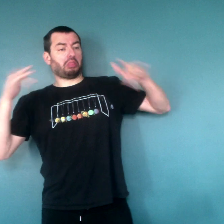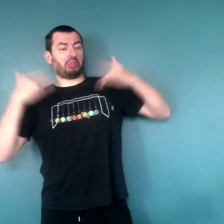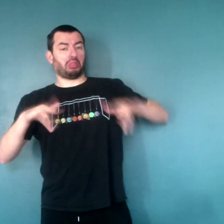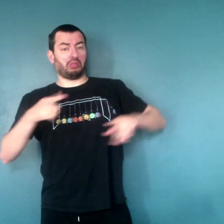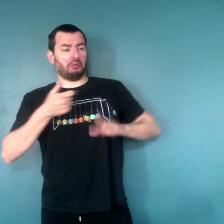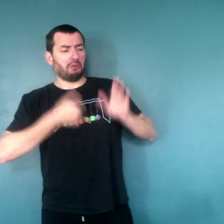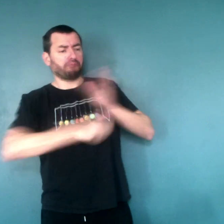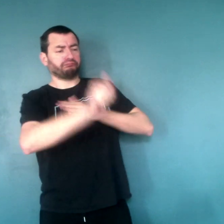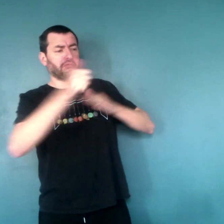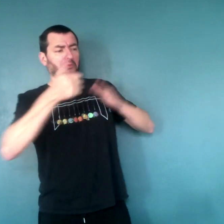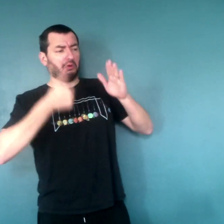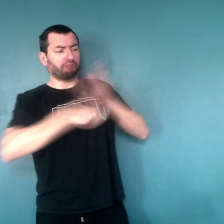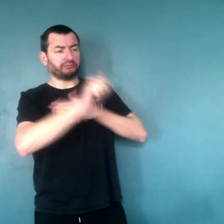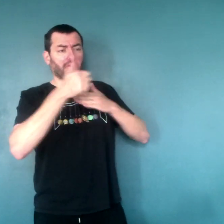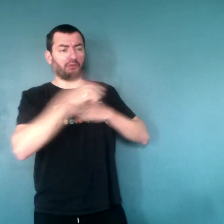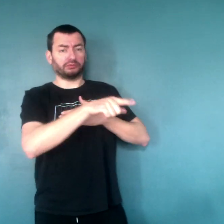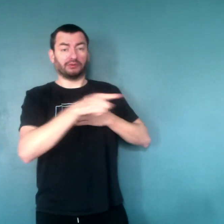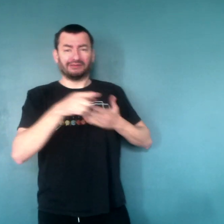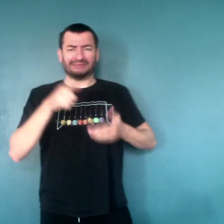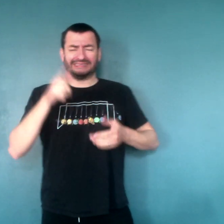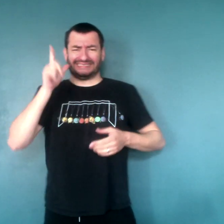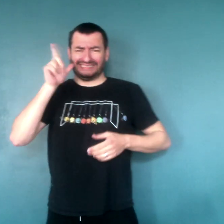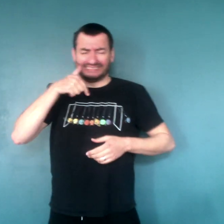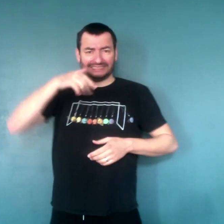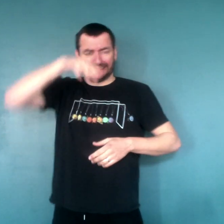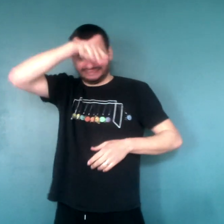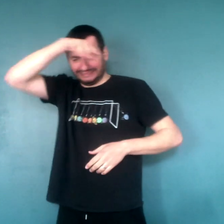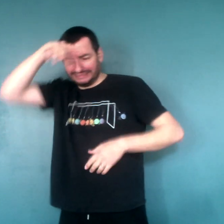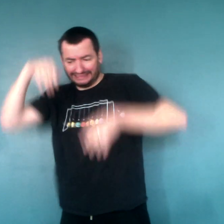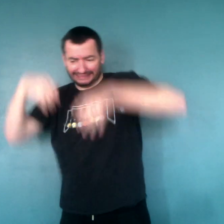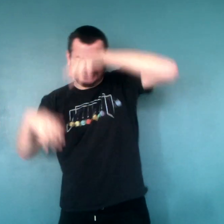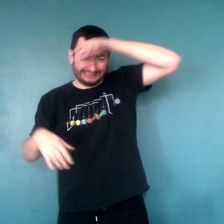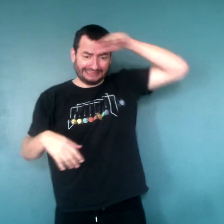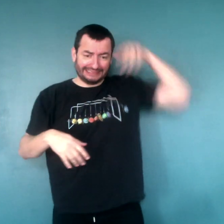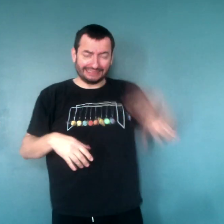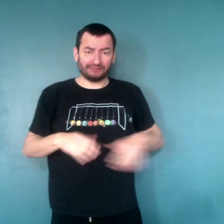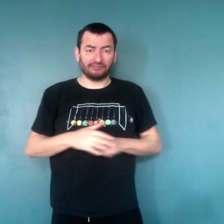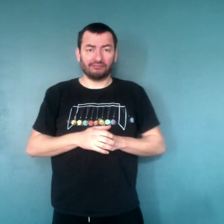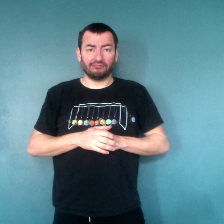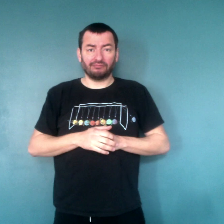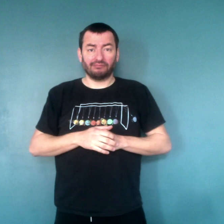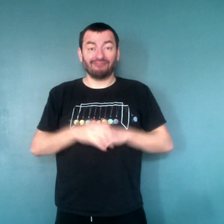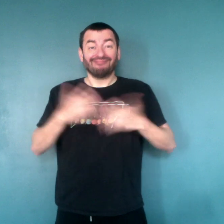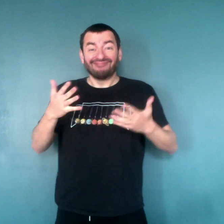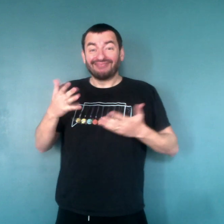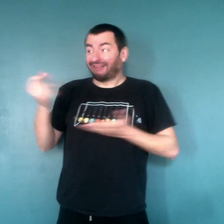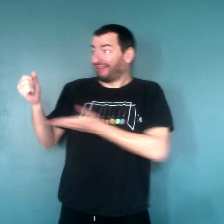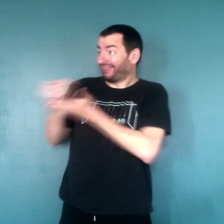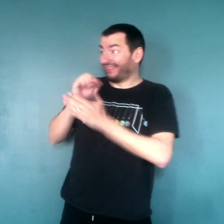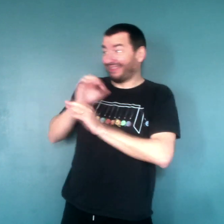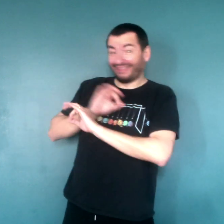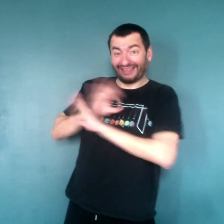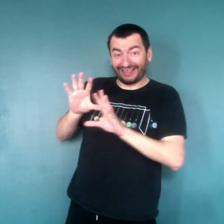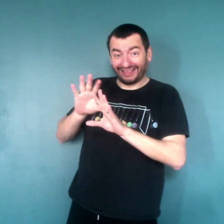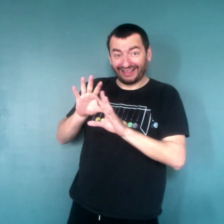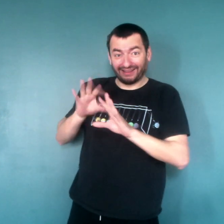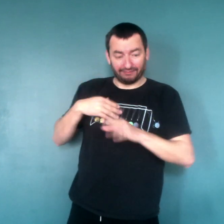laissé se débrouiller toute seule. Elle a tout fait à la sueur de son front, sans aucune aide. Et à la fin, ils veulent